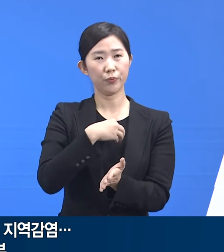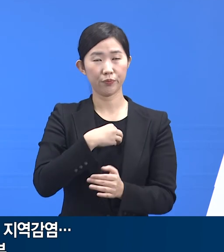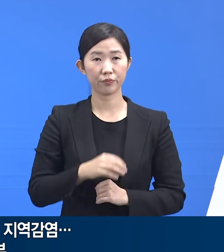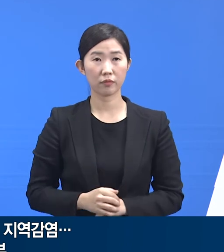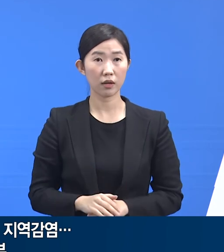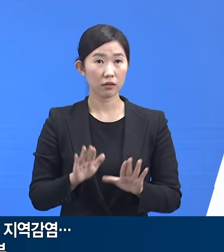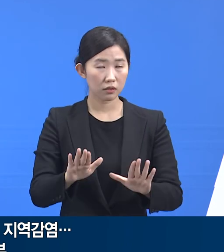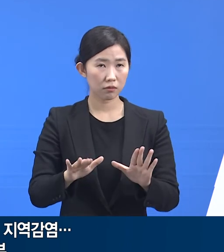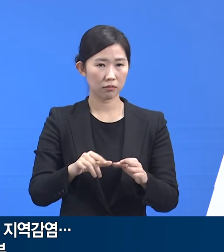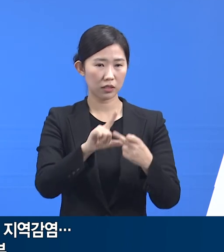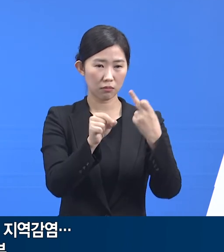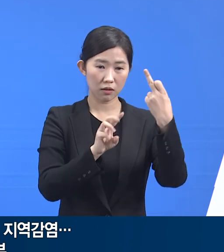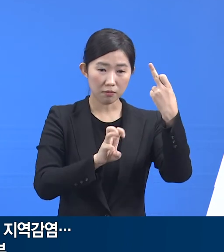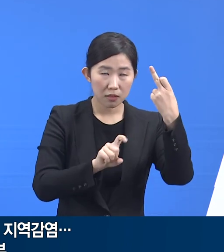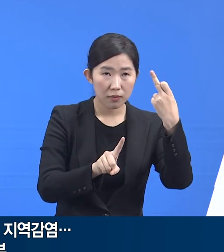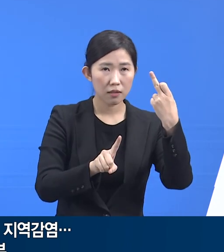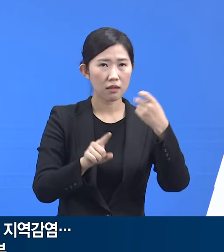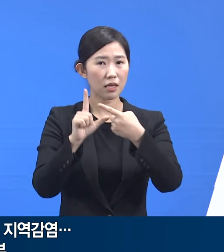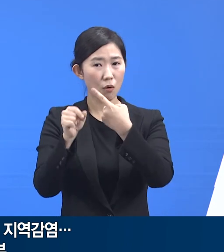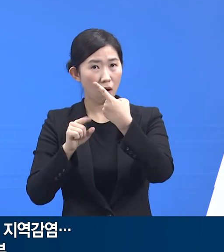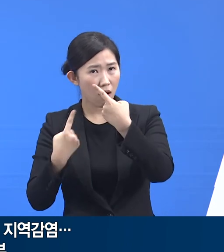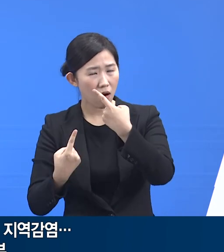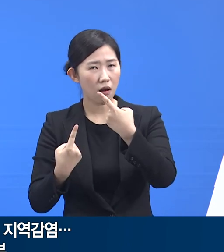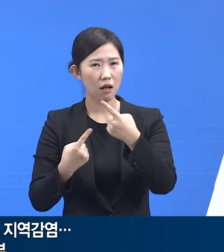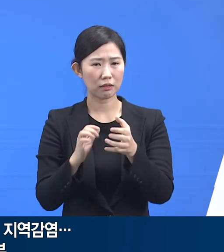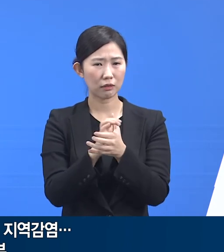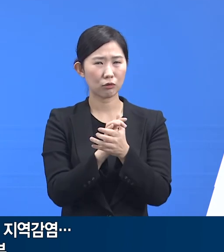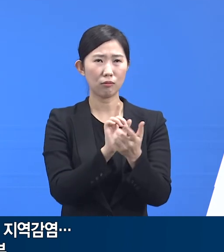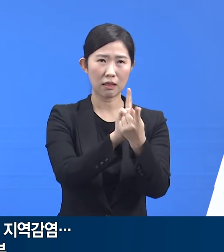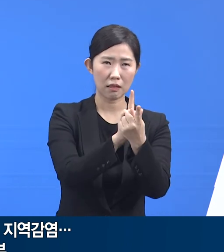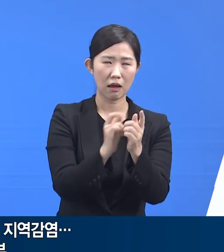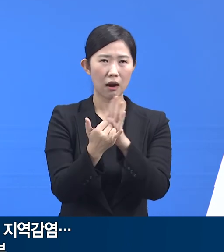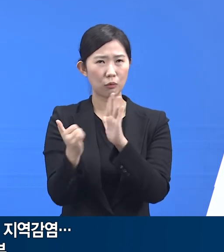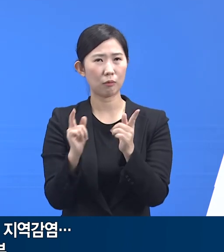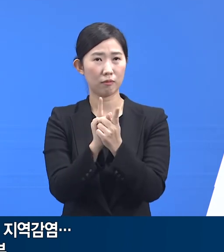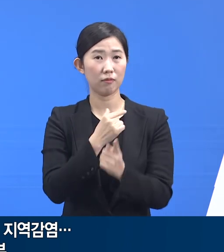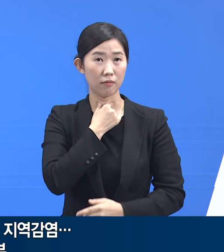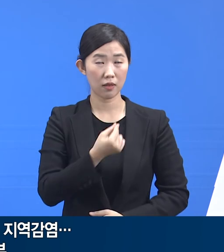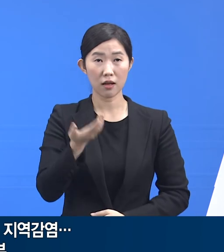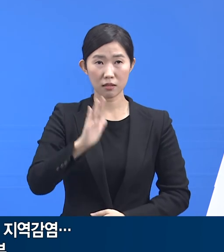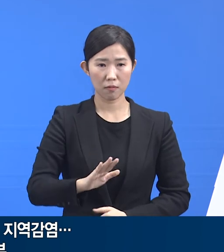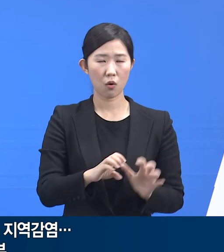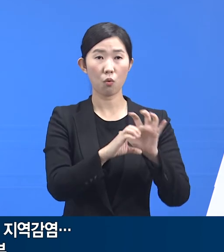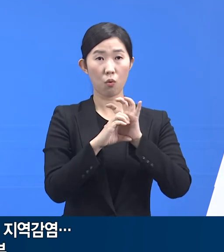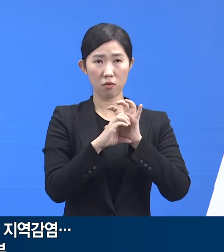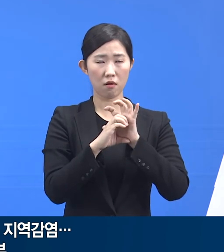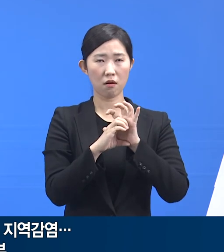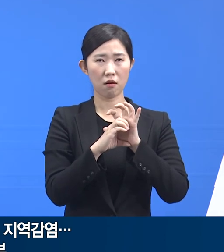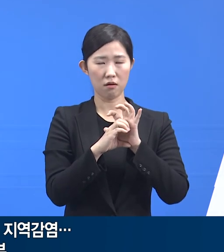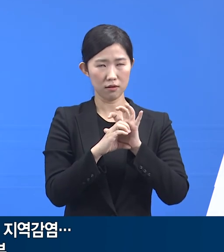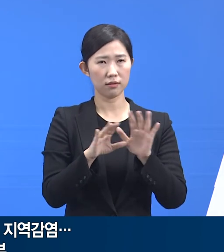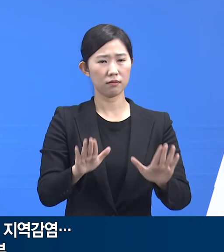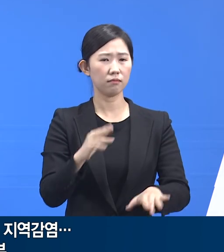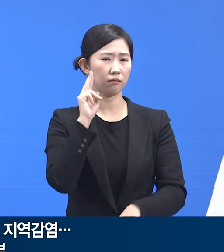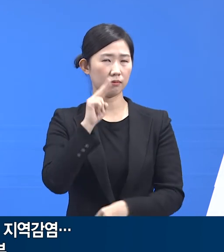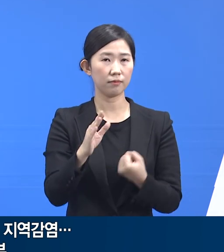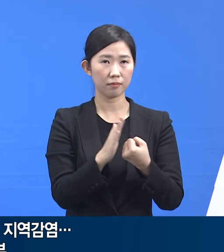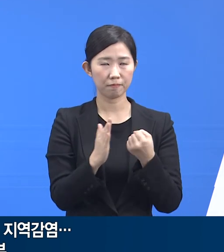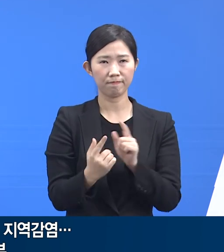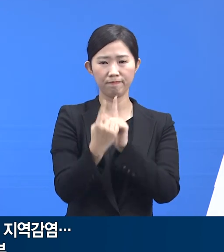가족과 친구들을 만나고 싶겠지만 코로나19로부터 서로가 서로를 지키는 것이 더 중요한 시점입니다.